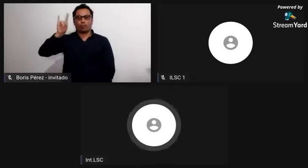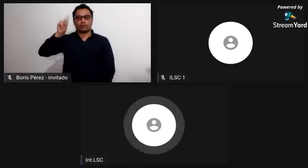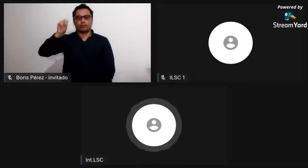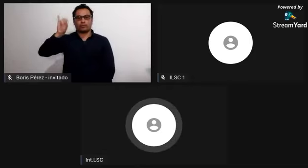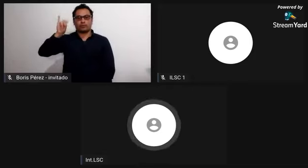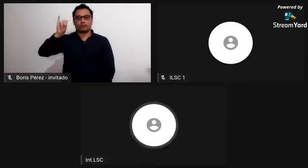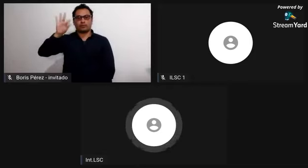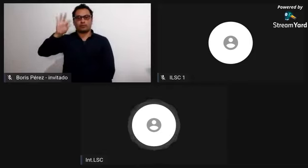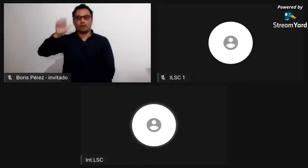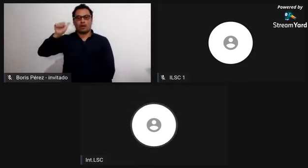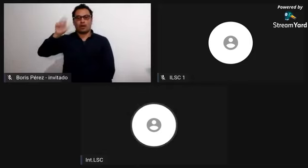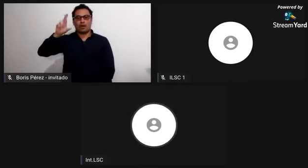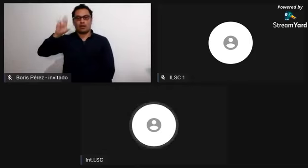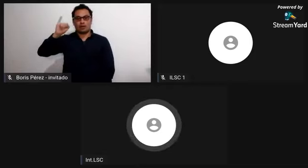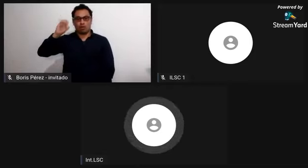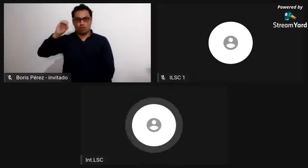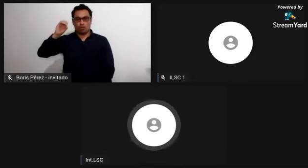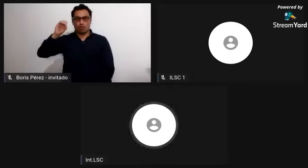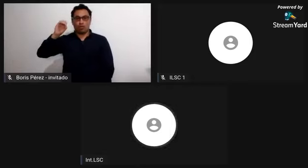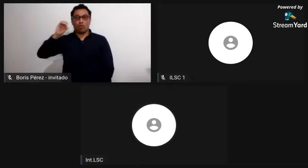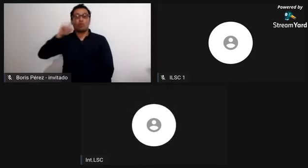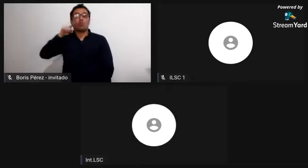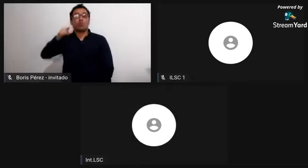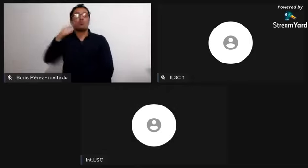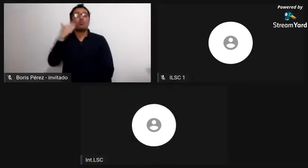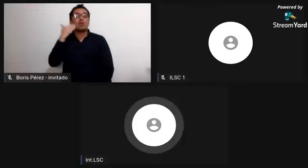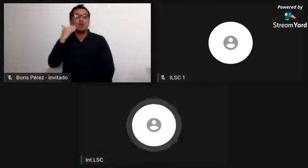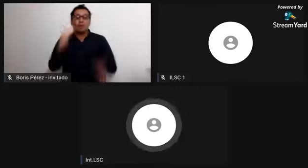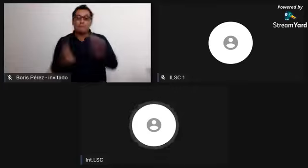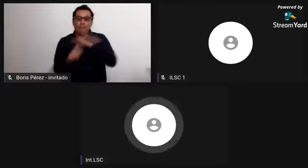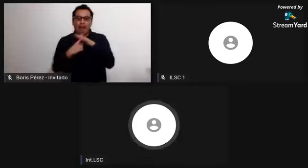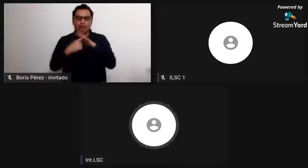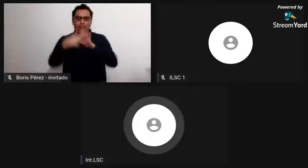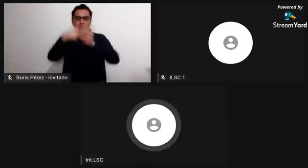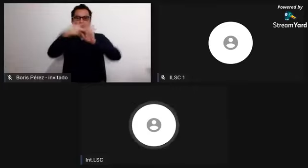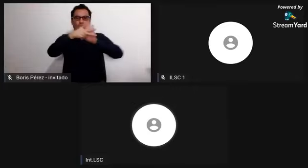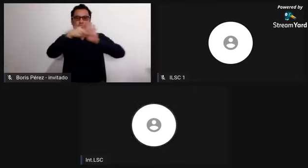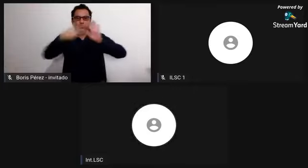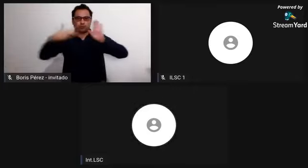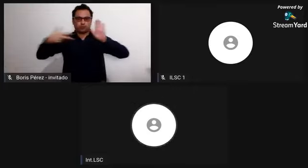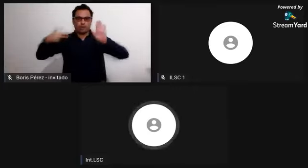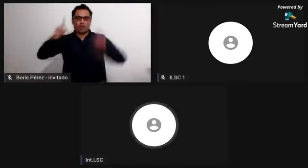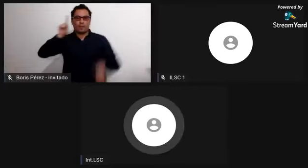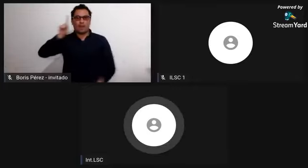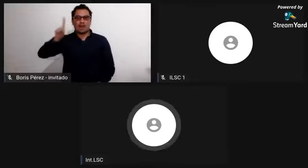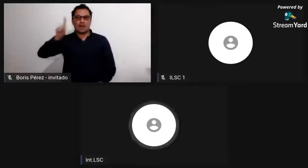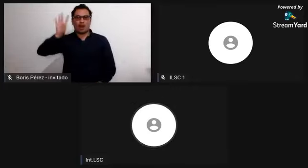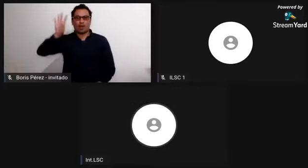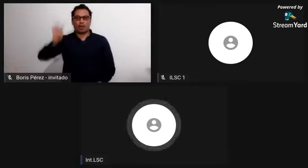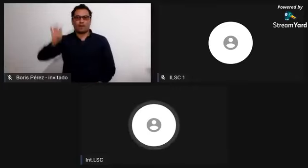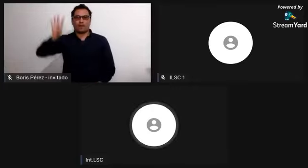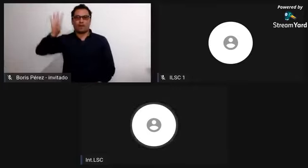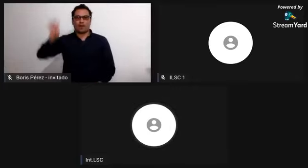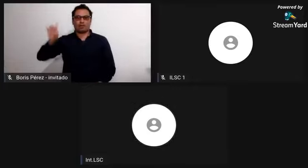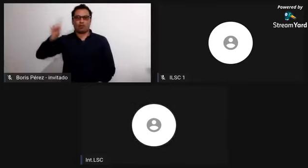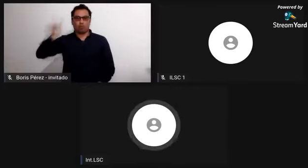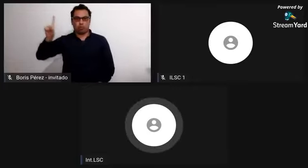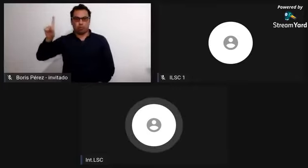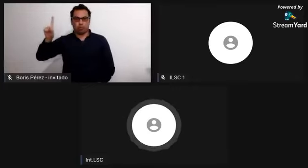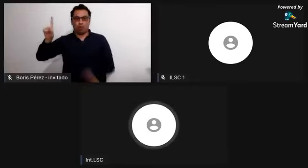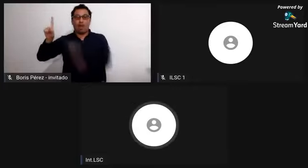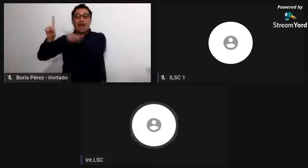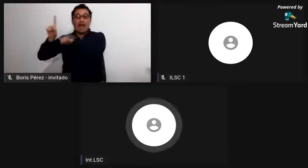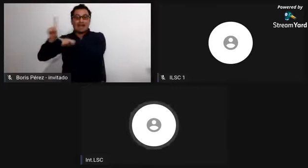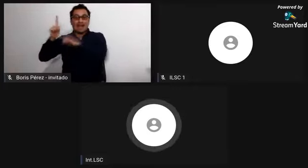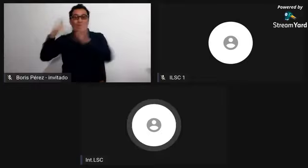Anteriormente existían algunos consejos, consejos que